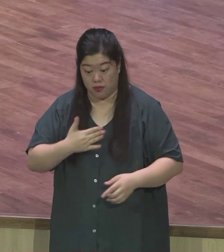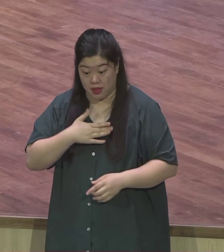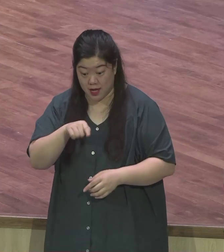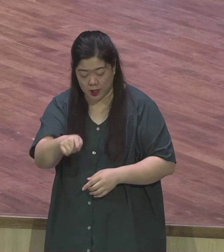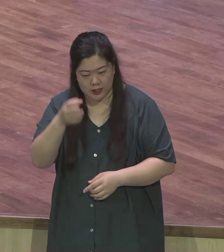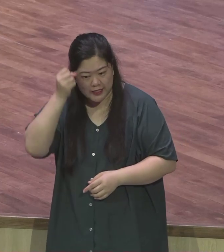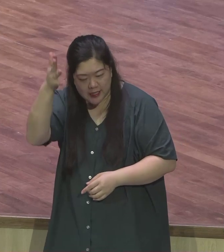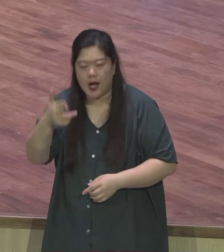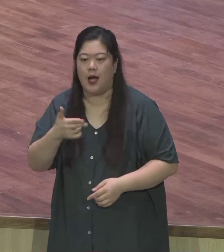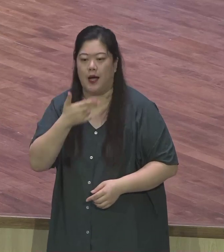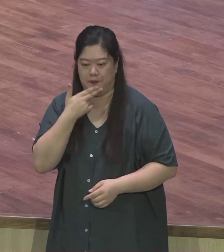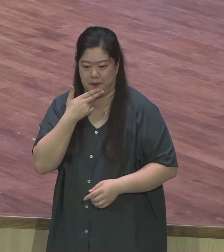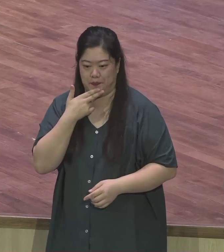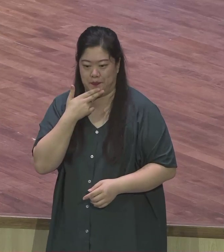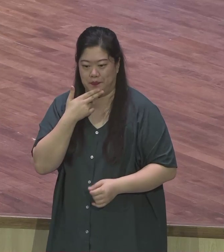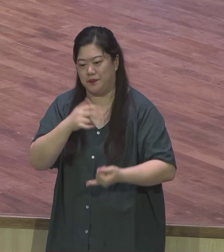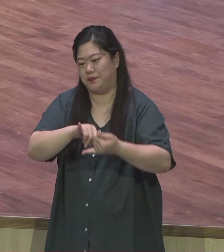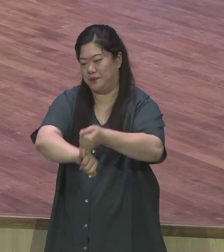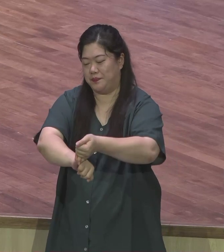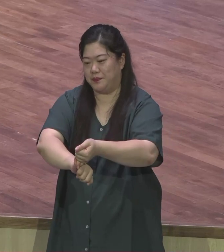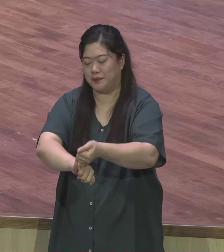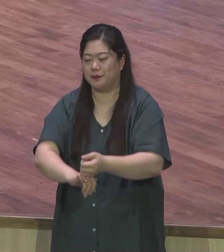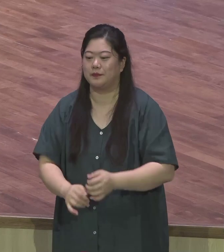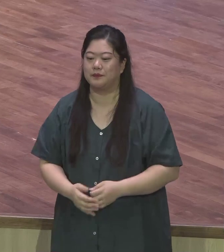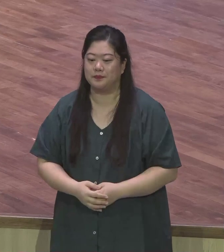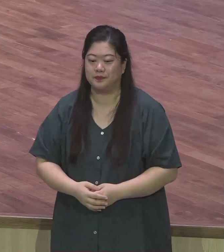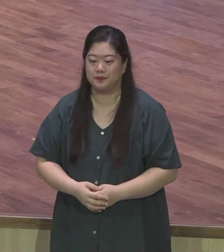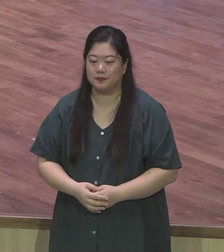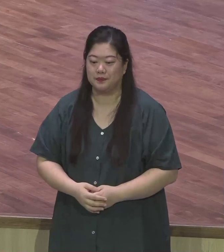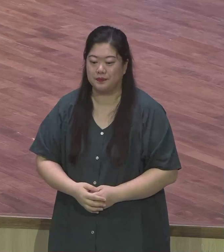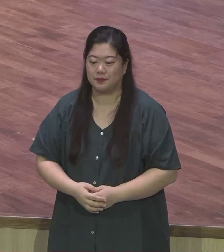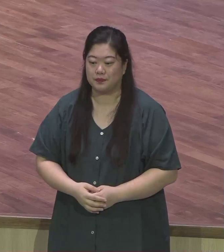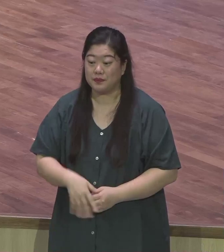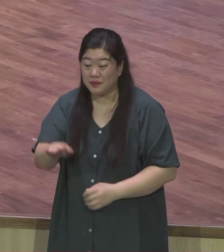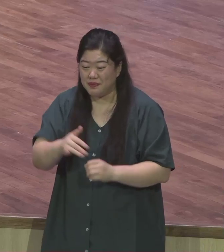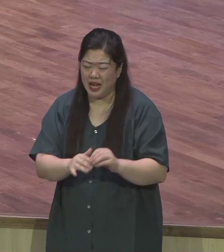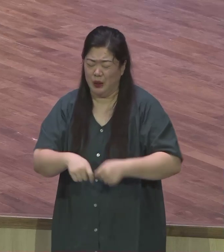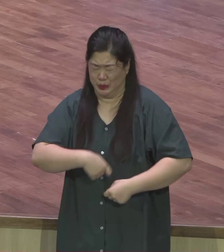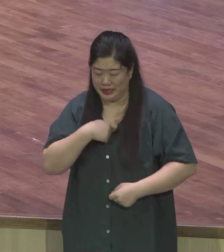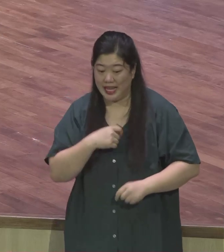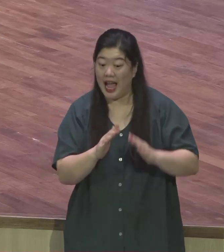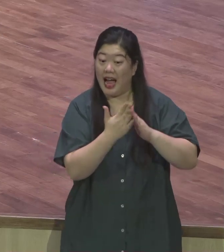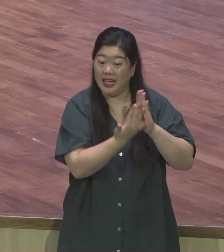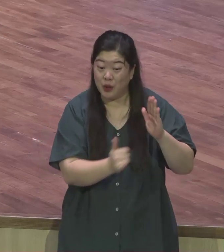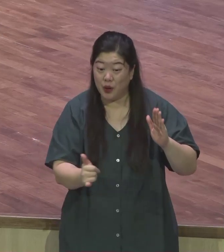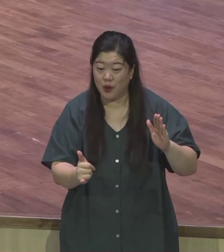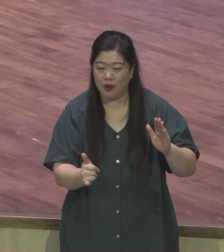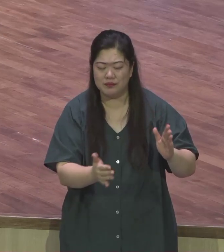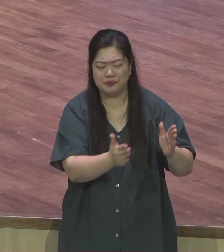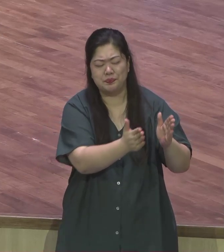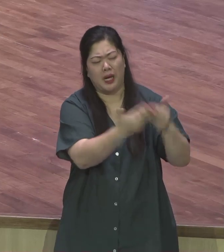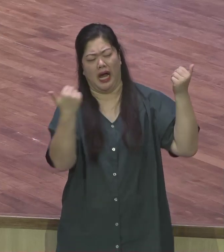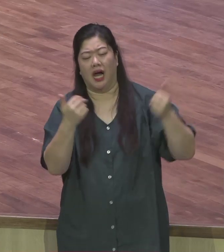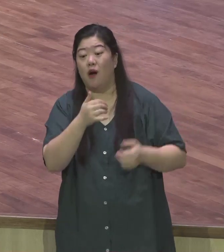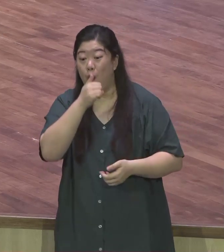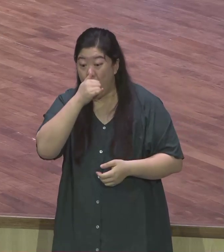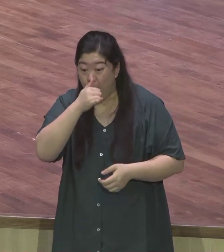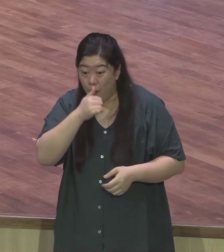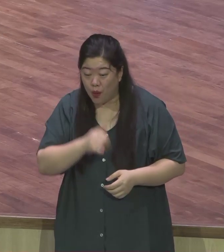아니할 것이라 때로는 가족도 상처들 수 있고 부모도 나를 버릴 수 있지만 하나님께서는